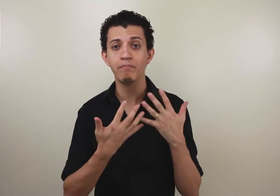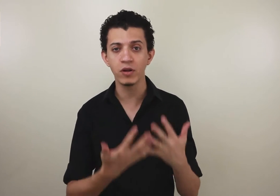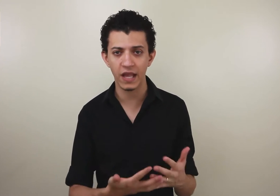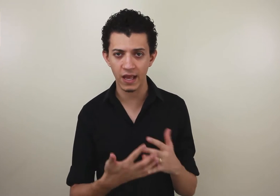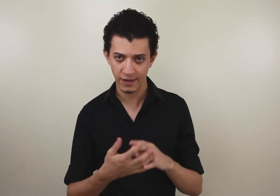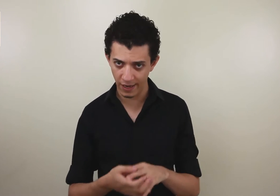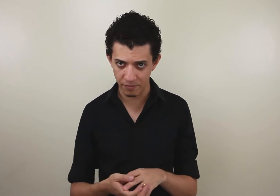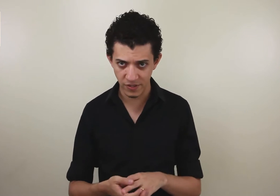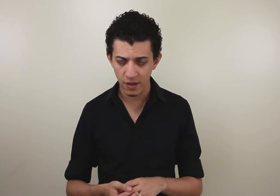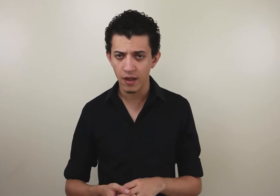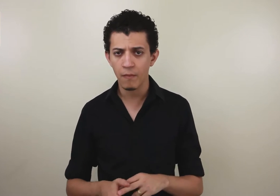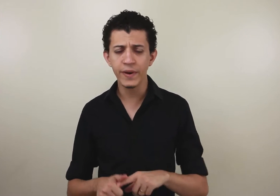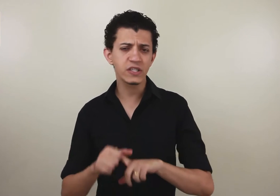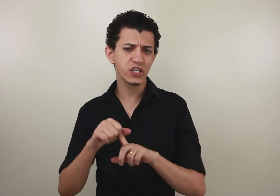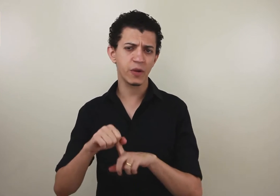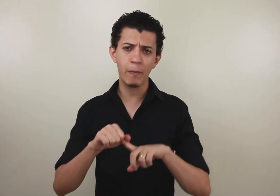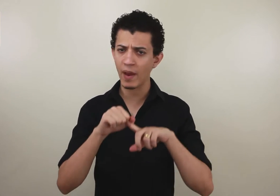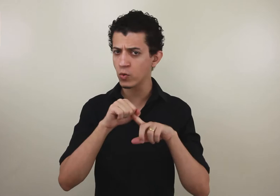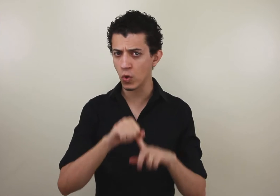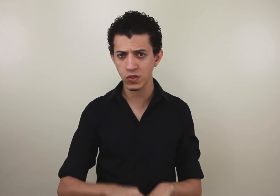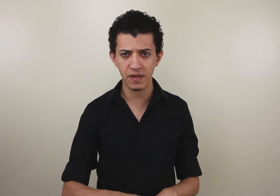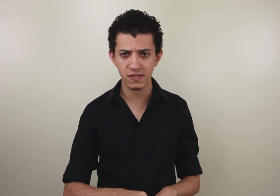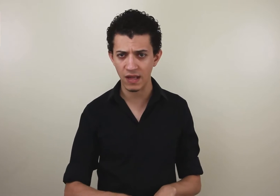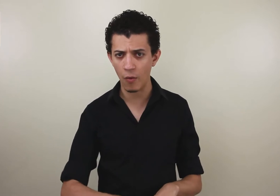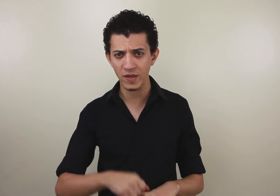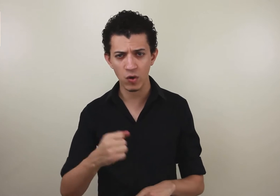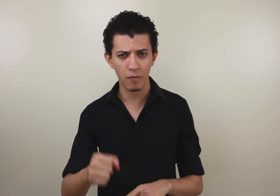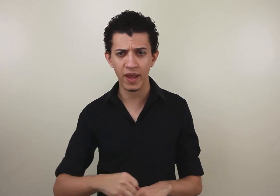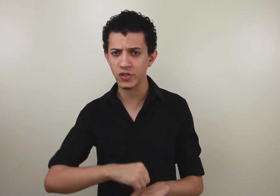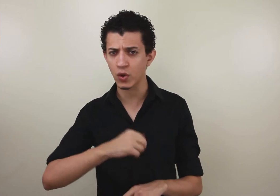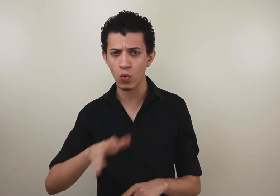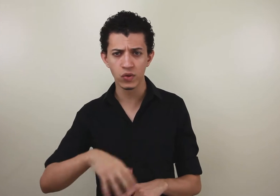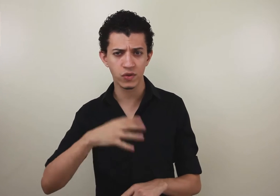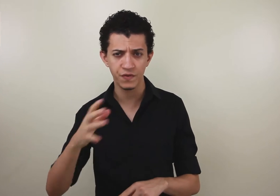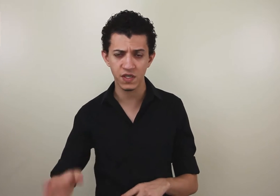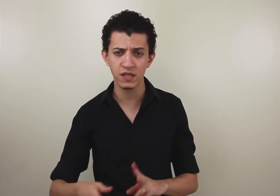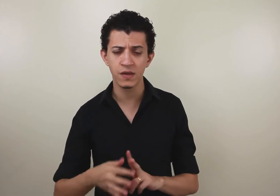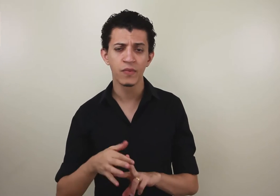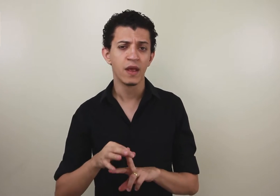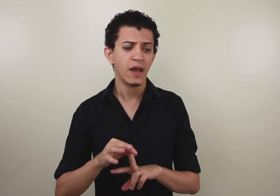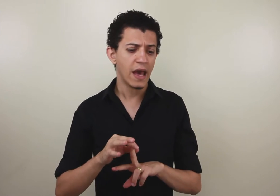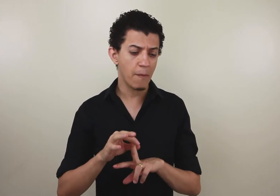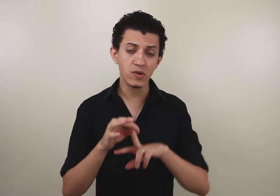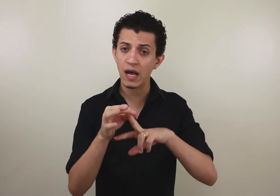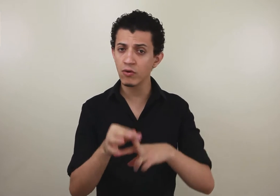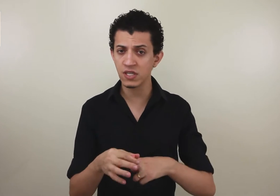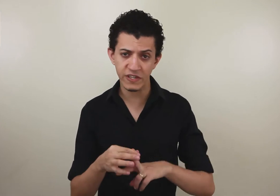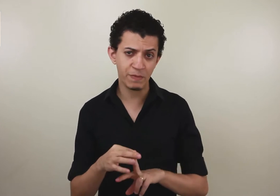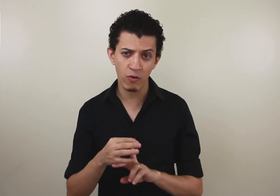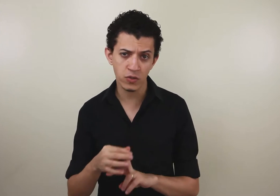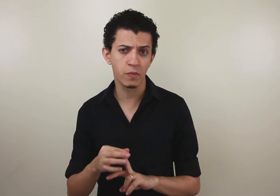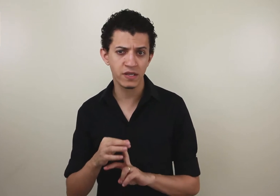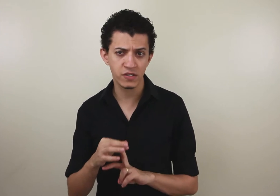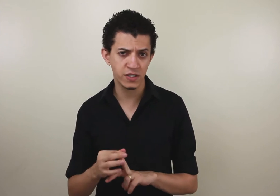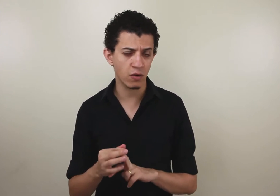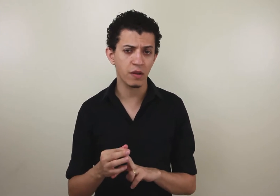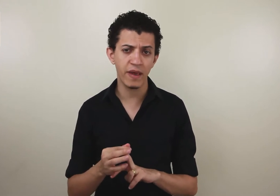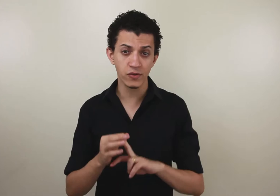poder na Libras. Muita gente já me perguntou sobre esse sinal pessoalmente, em cursos, em oficinas. Meus alunos, às vezes, perguntam sobre esse sinal também, os